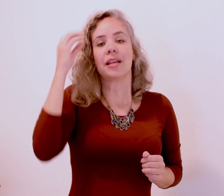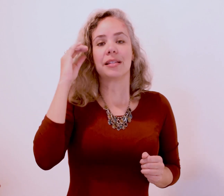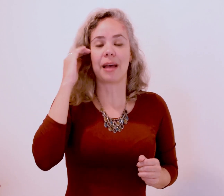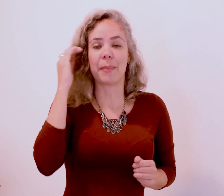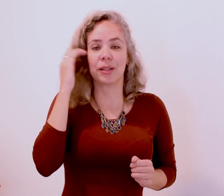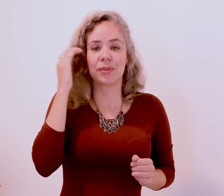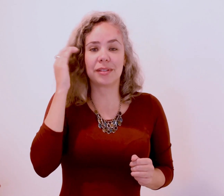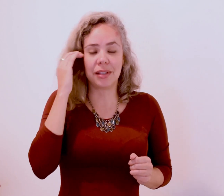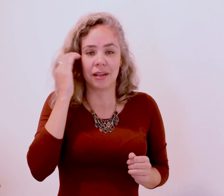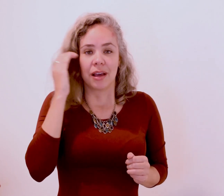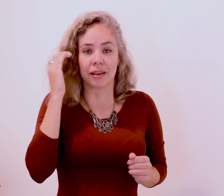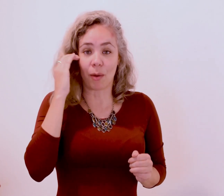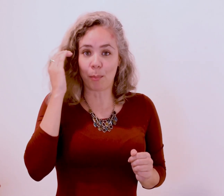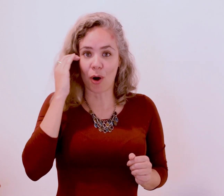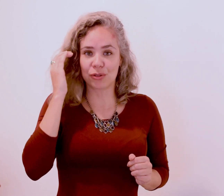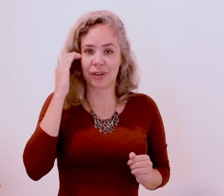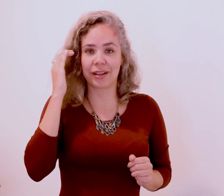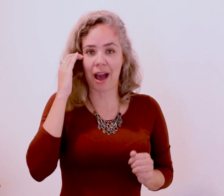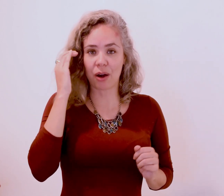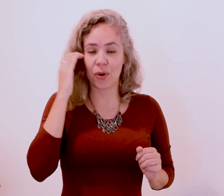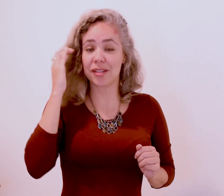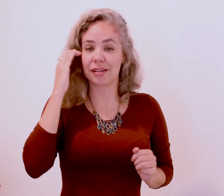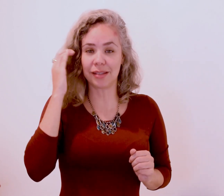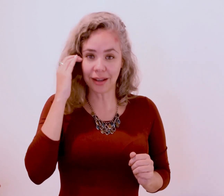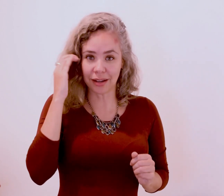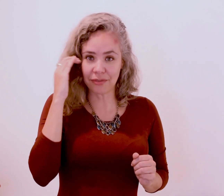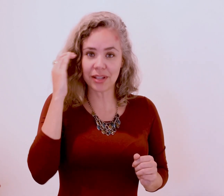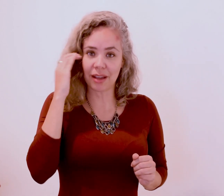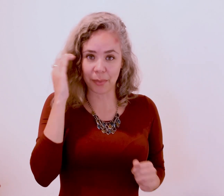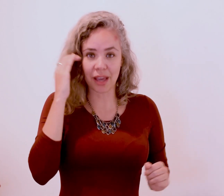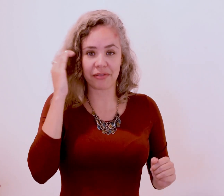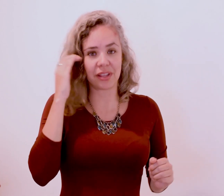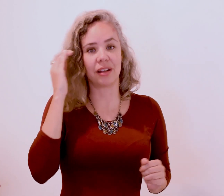Sabendo sim que eu posso criar coisas incríveis na minha vida